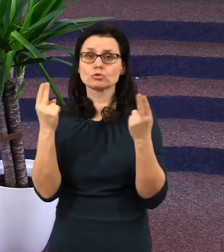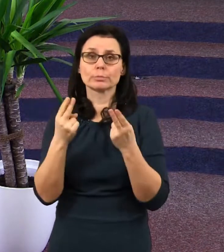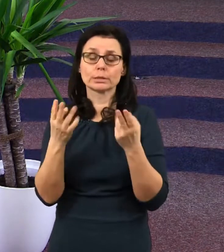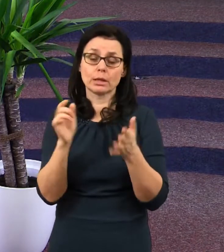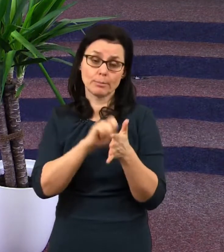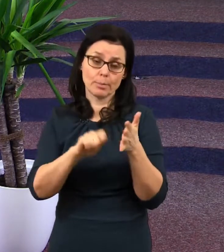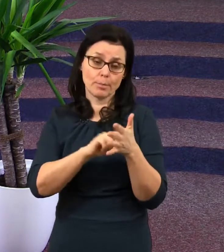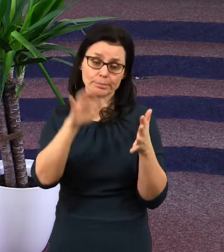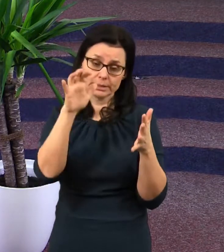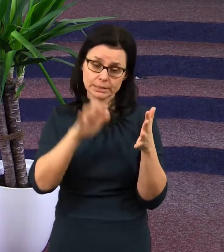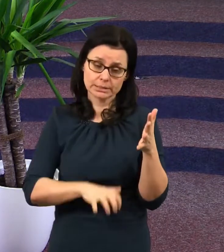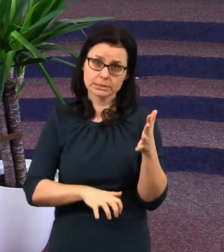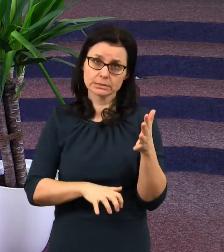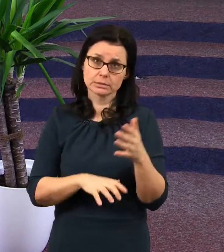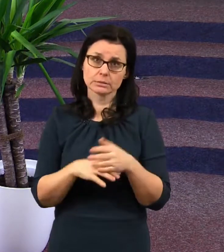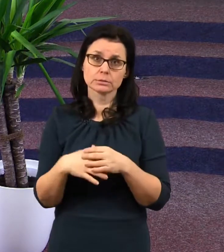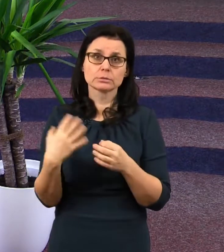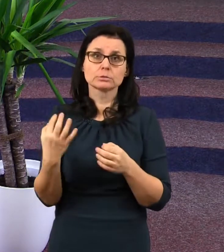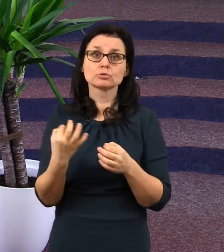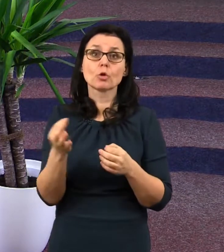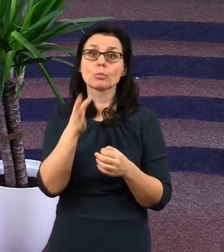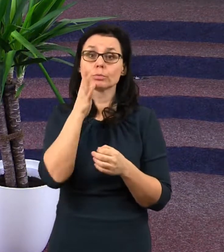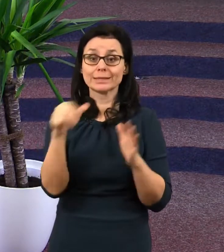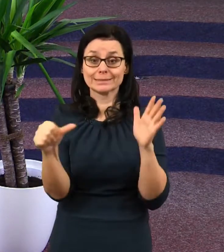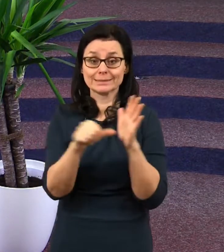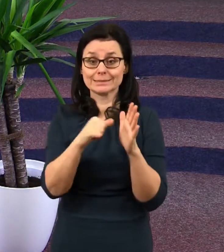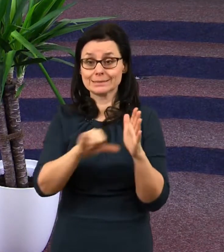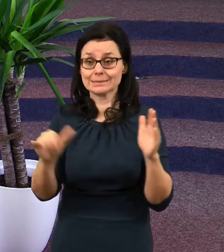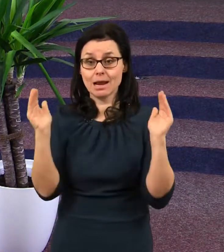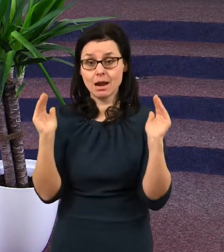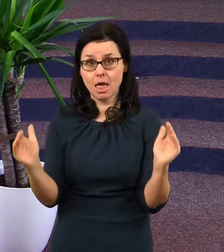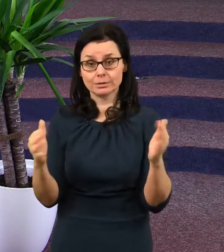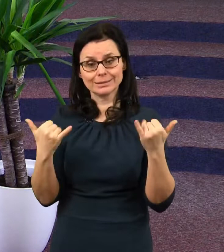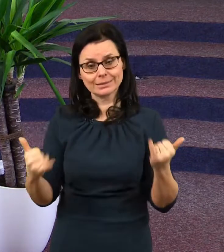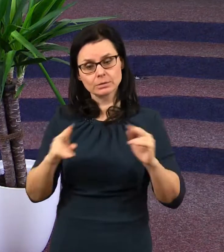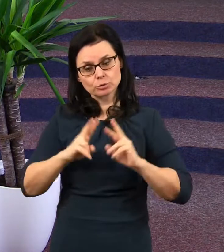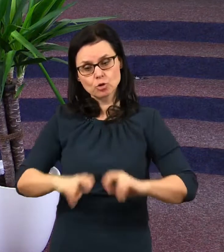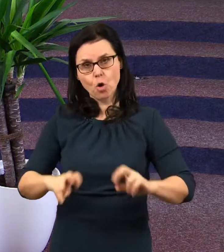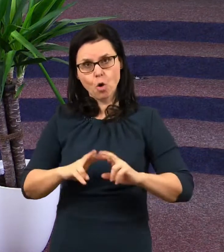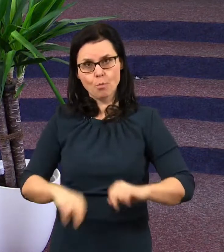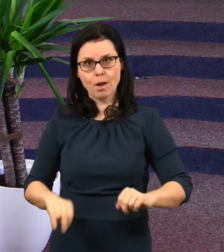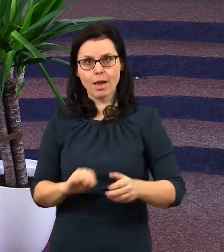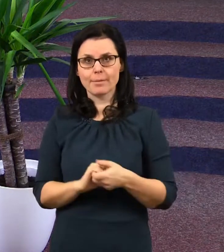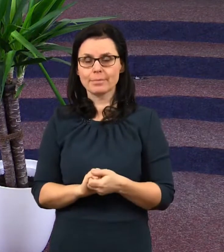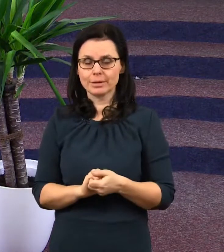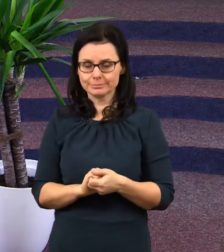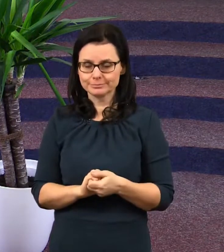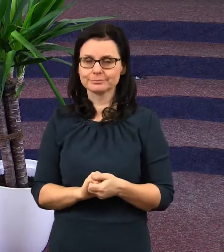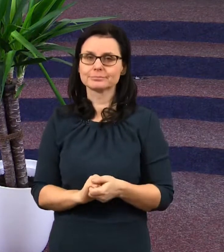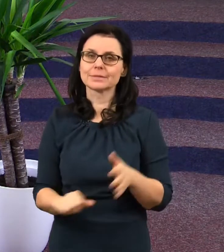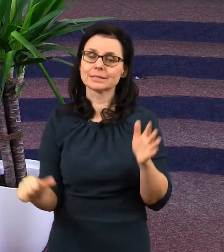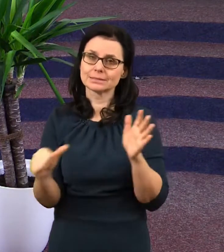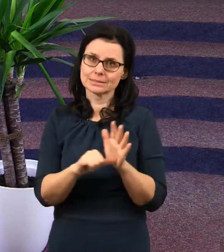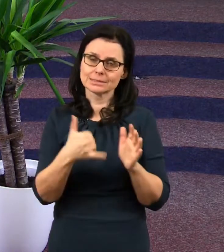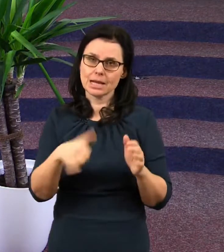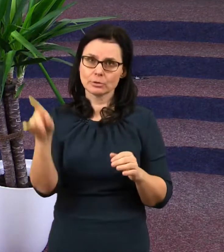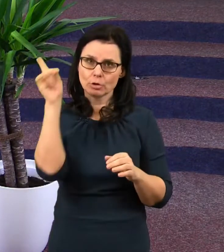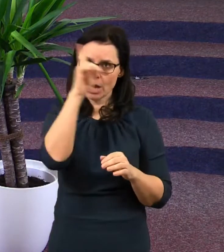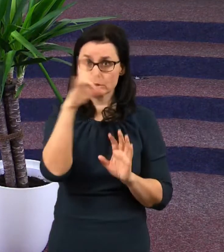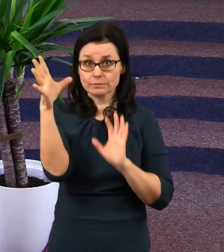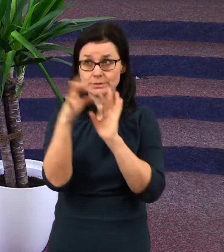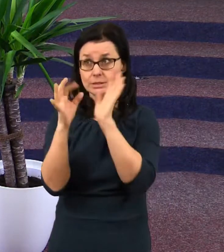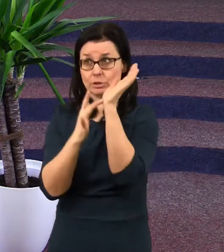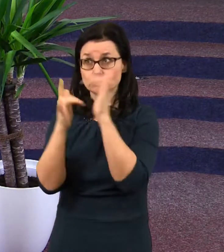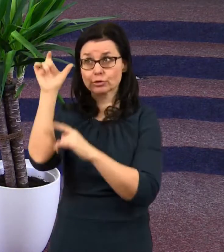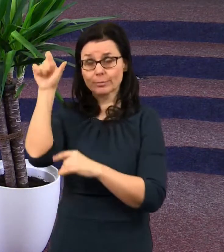popisem toho milénia, které dneska studujeme, toho tisící letého království s Kristem.